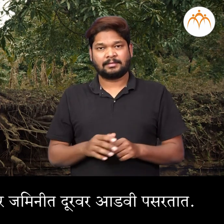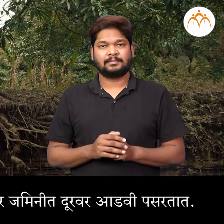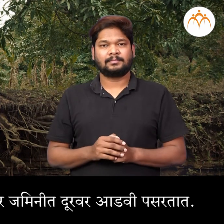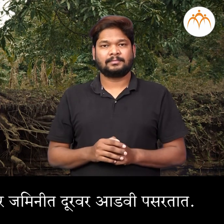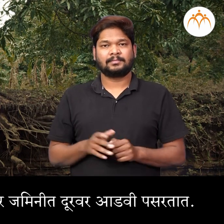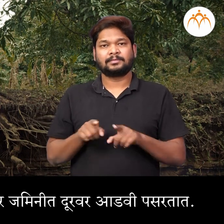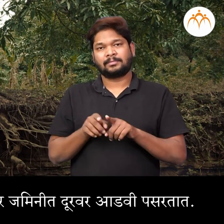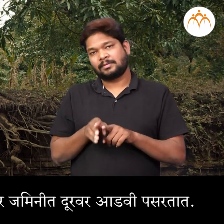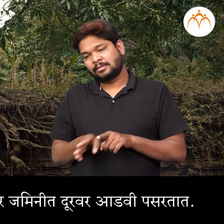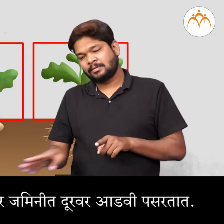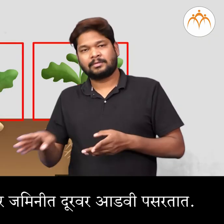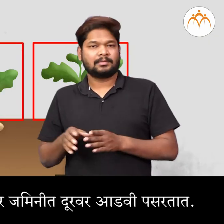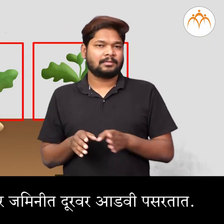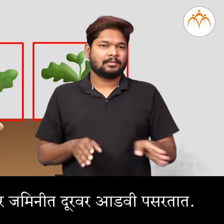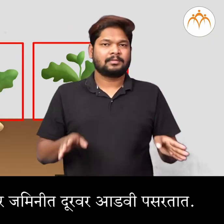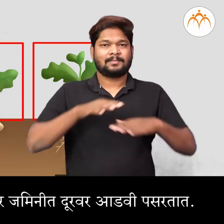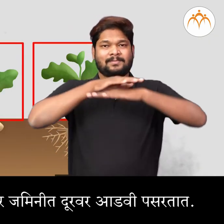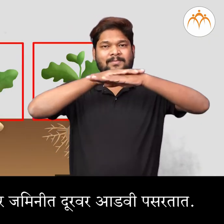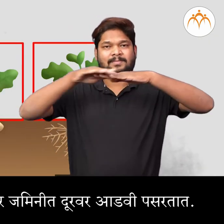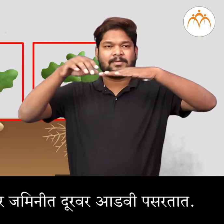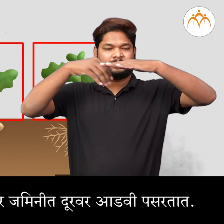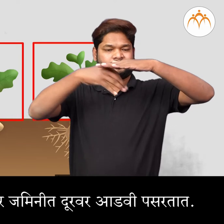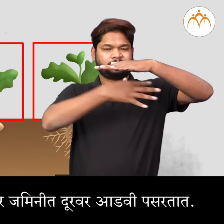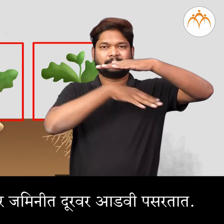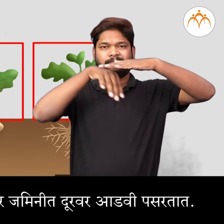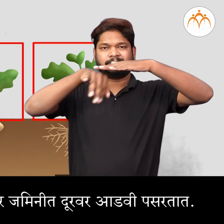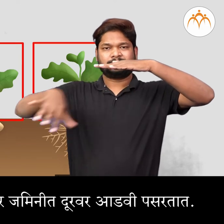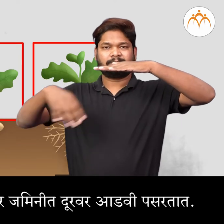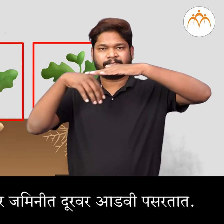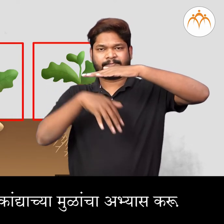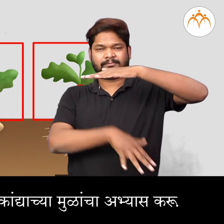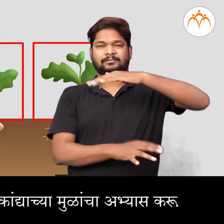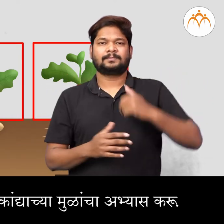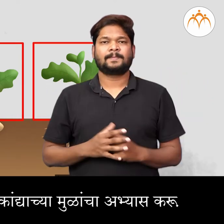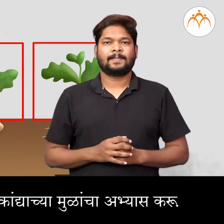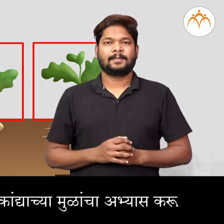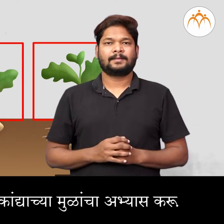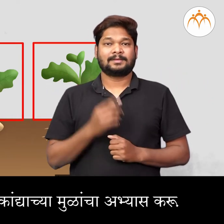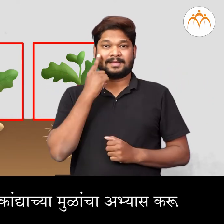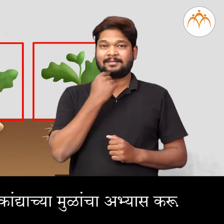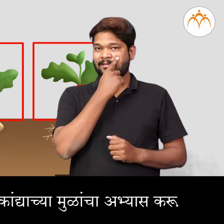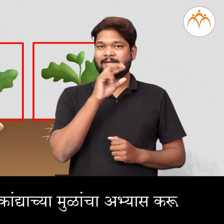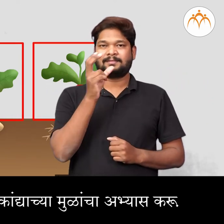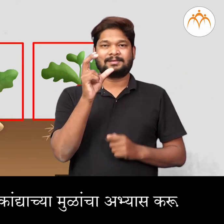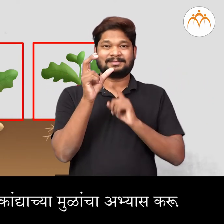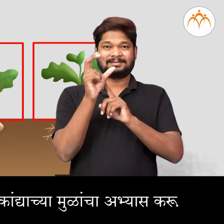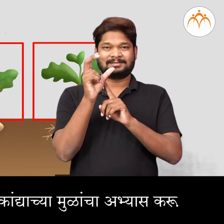दूर वर आडवी पसरता। आता पण गवत किवा कांध्याचा मुडांचा अब्भ्यास करू।